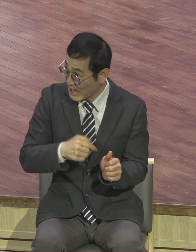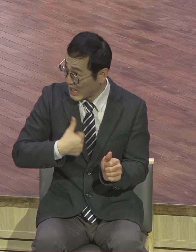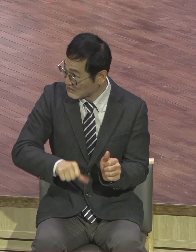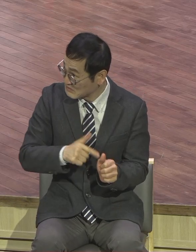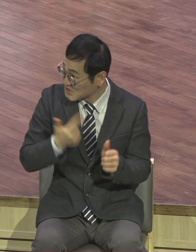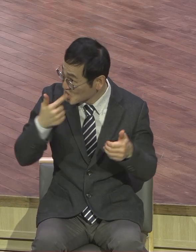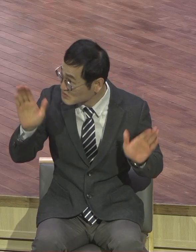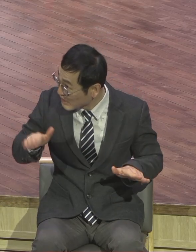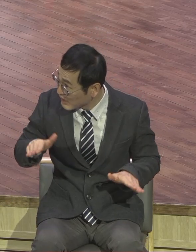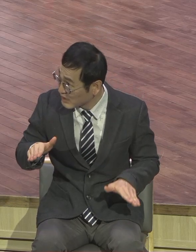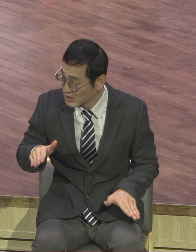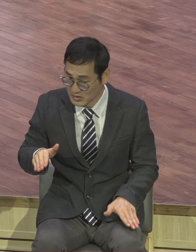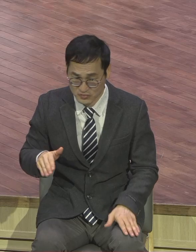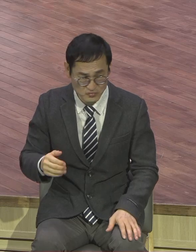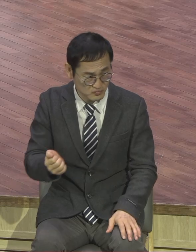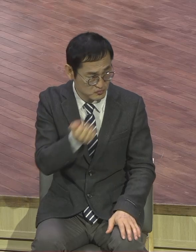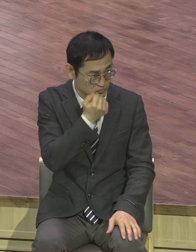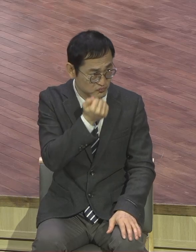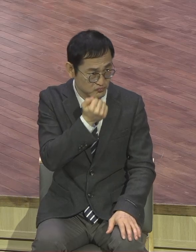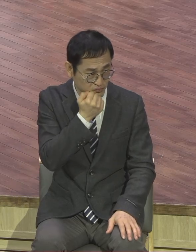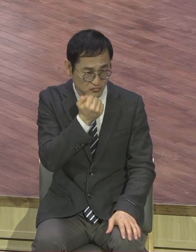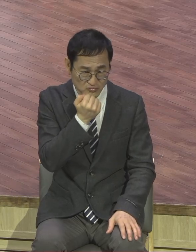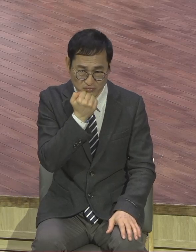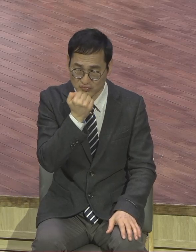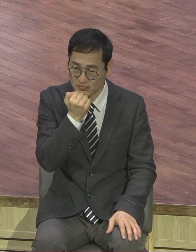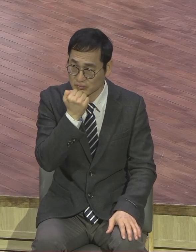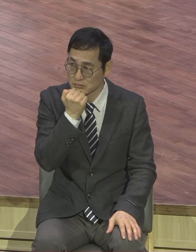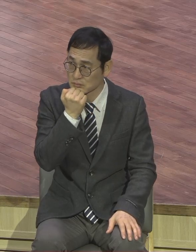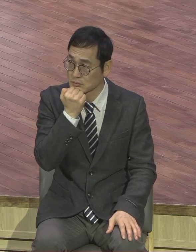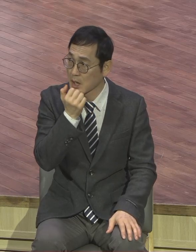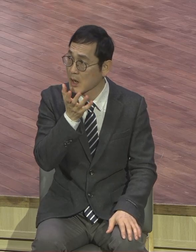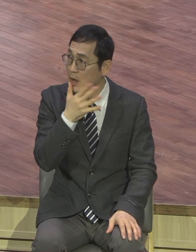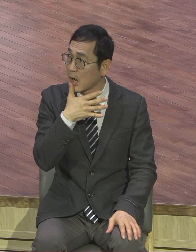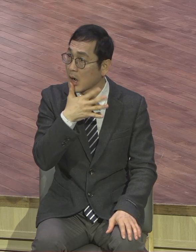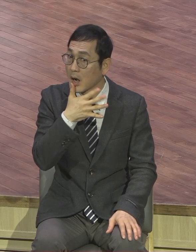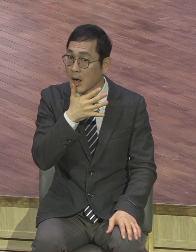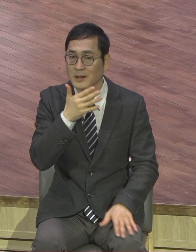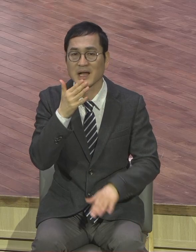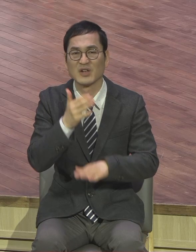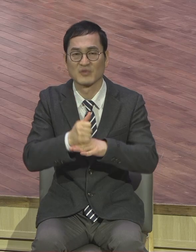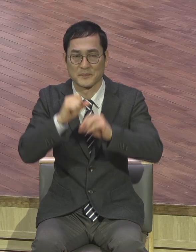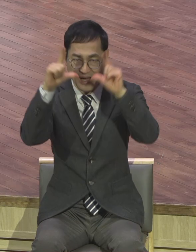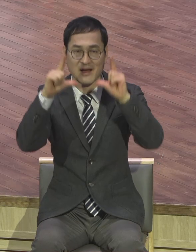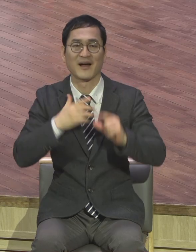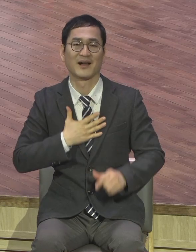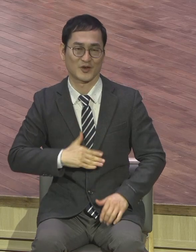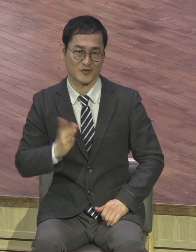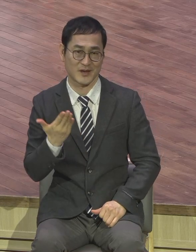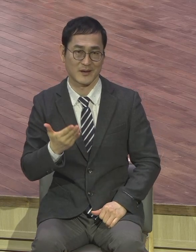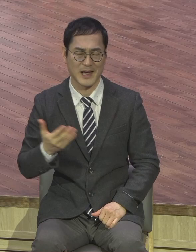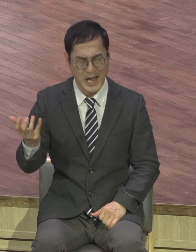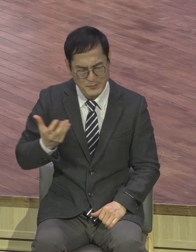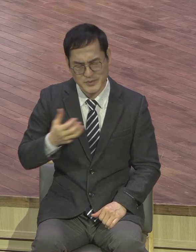진환을 하니까 진짜 천사를 보내주셨다. 아픔이 그 고통 그것이